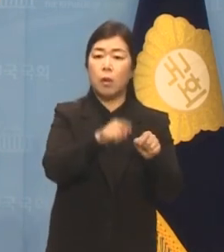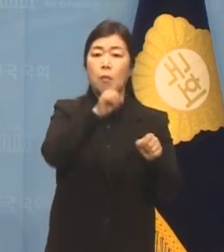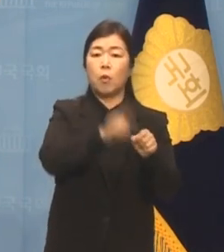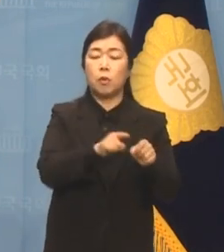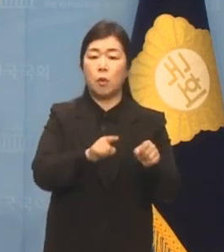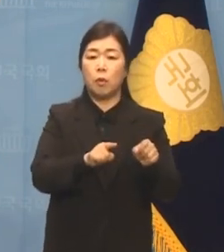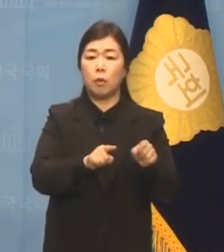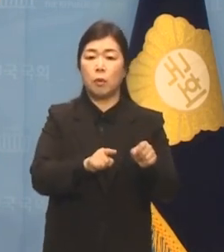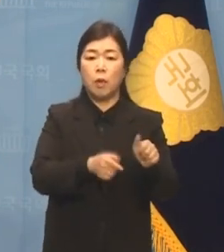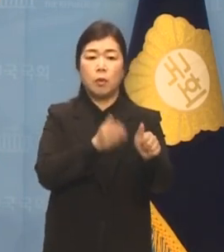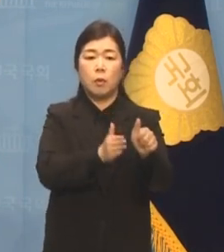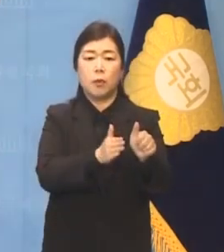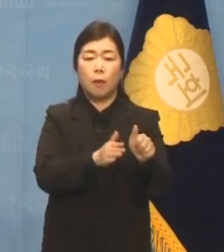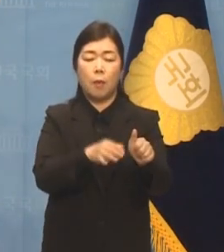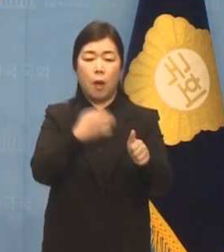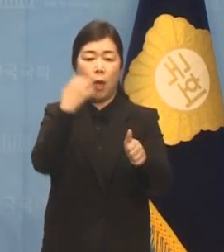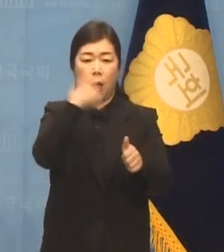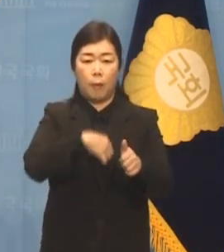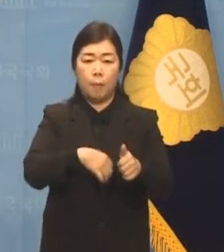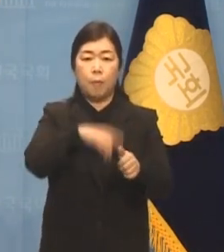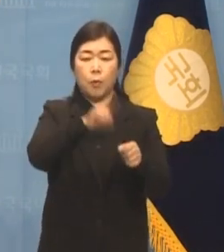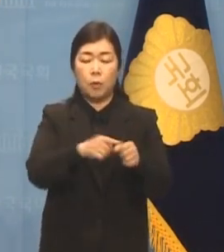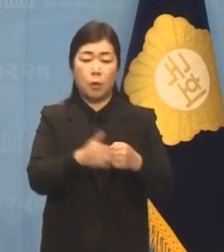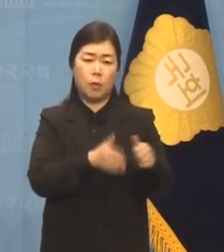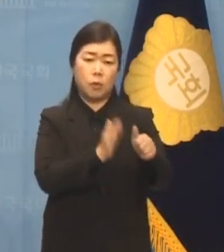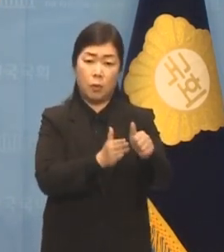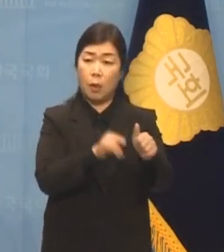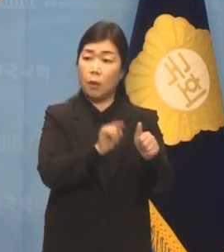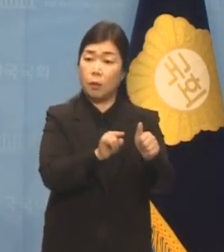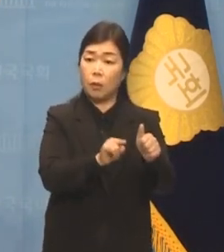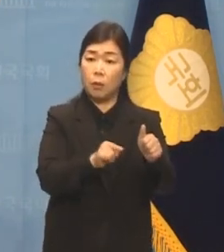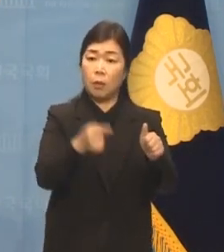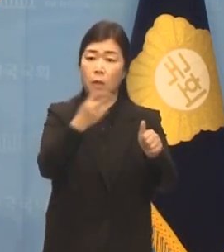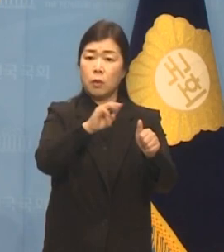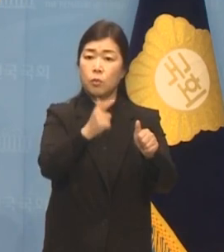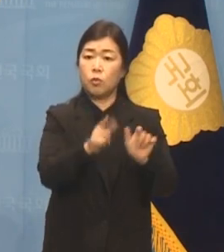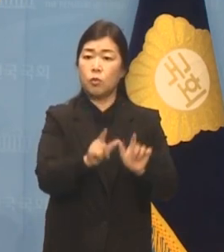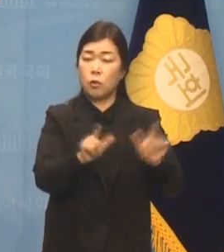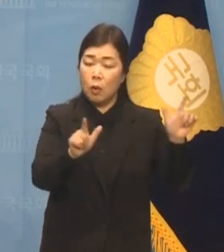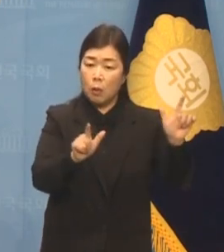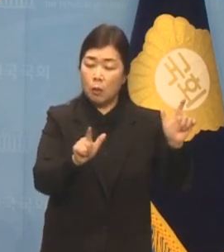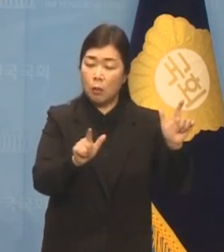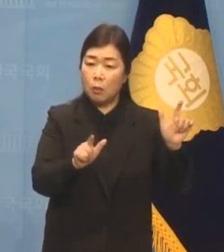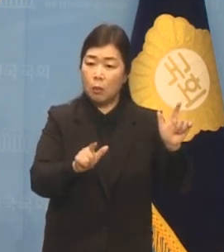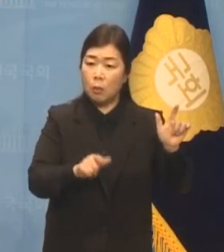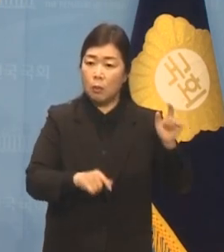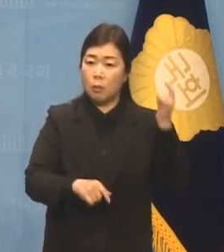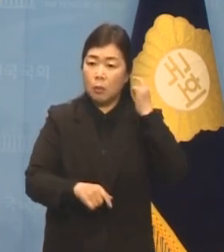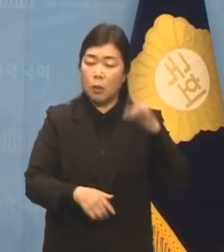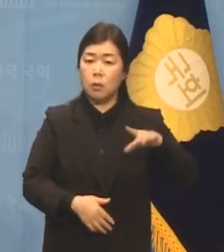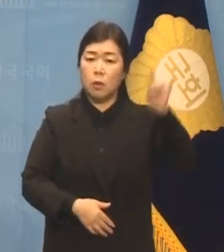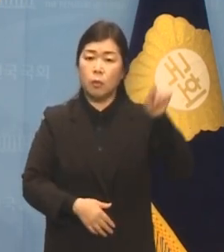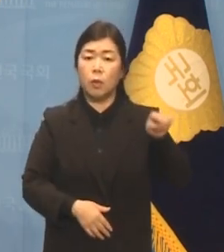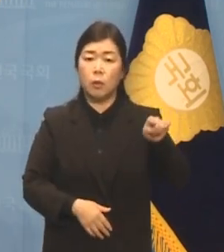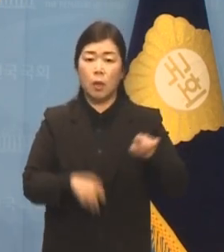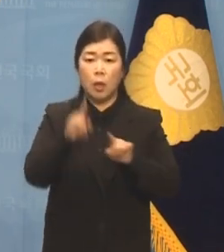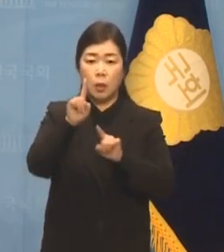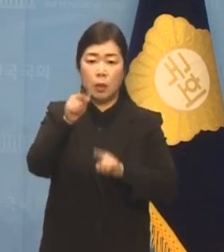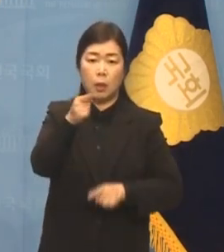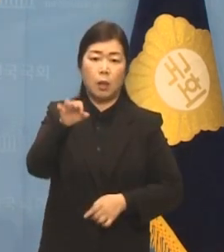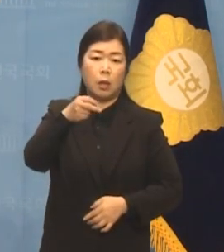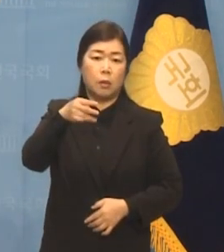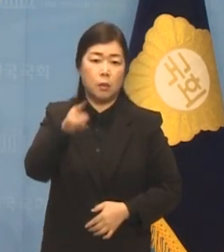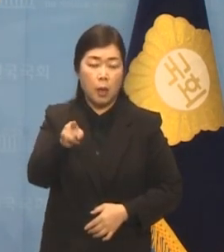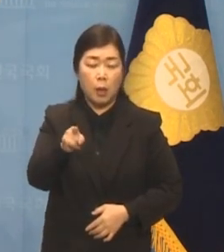부디 청탁에 대해 2016년 당시 듣지도 알지도 못했다는 이강세 씨의